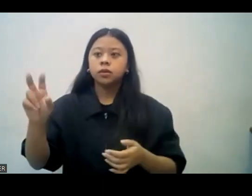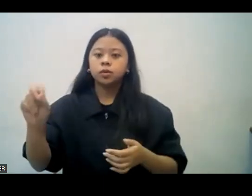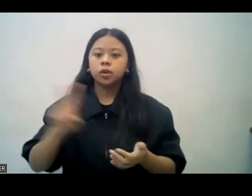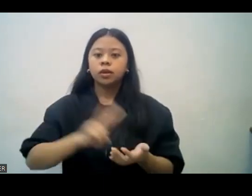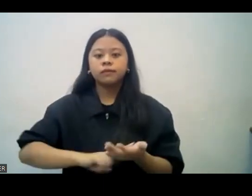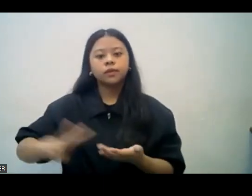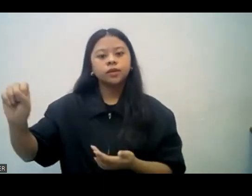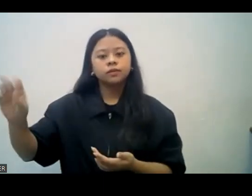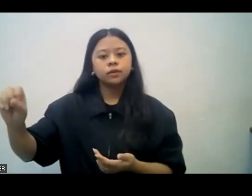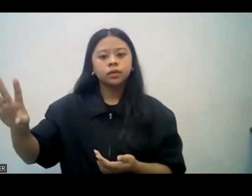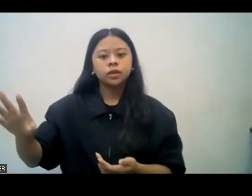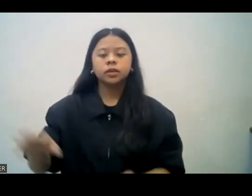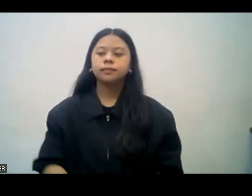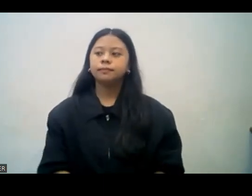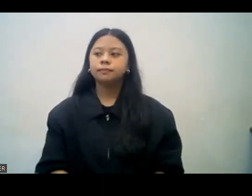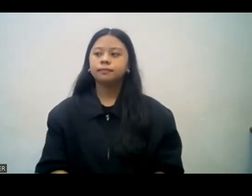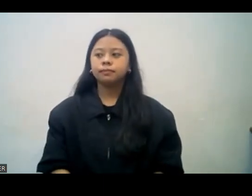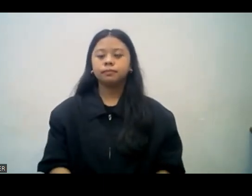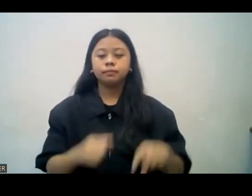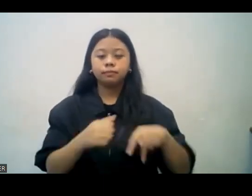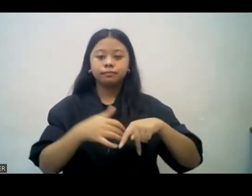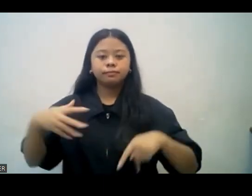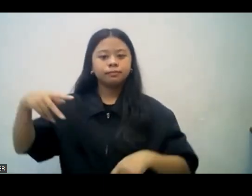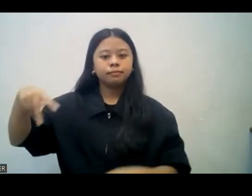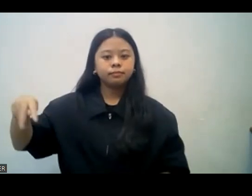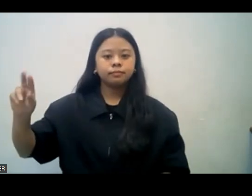Sa Kawikaan po, chapter 12 verse 15.